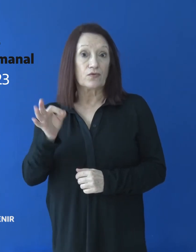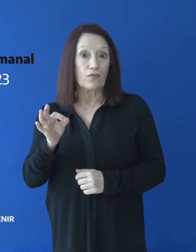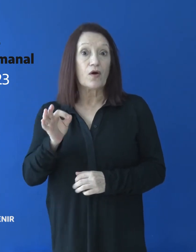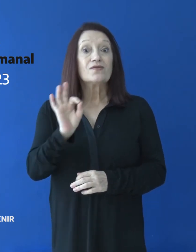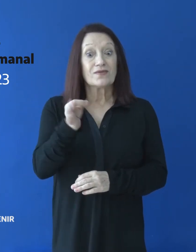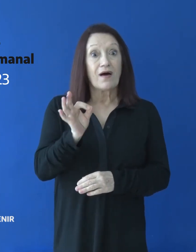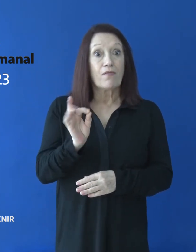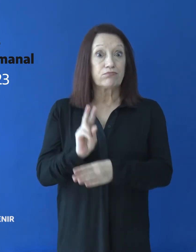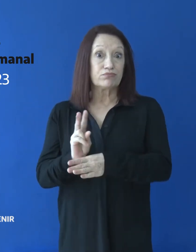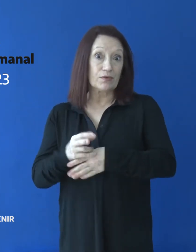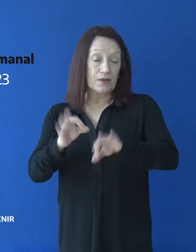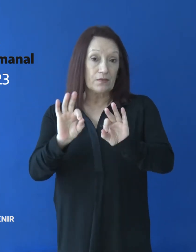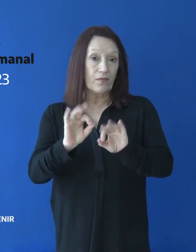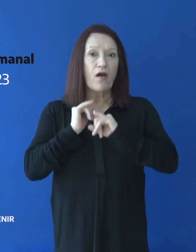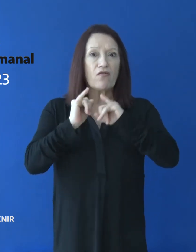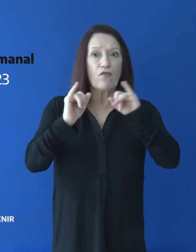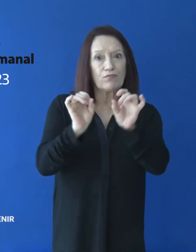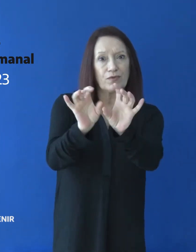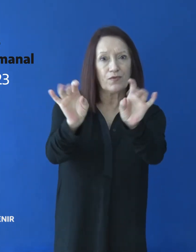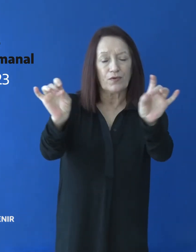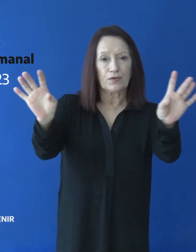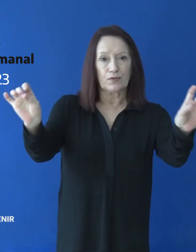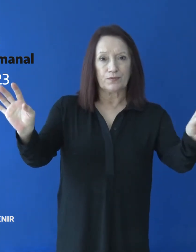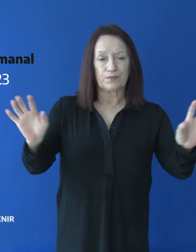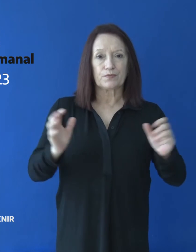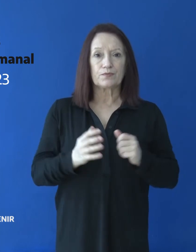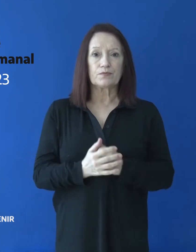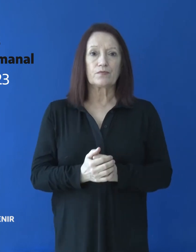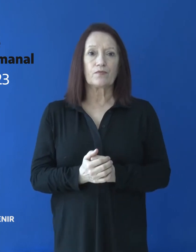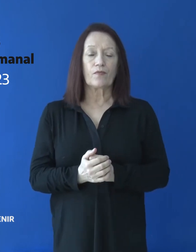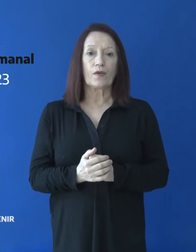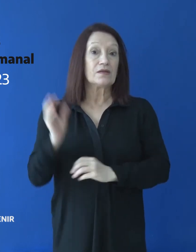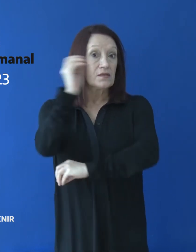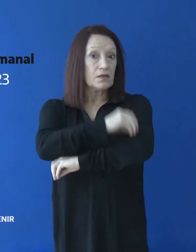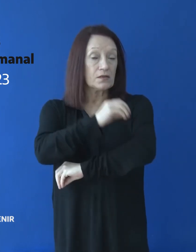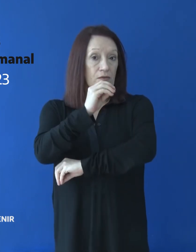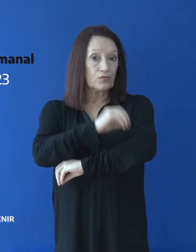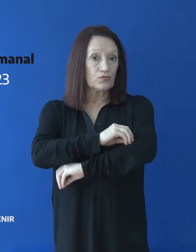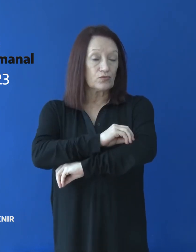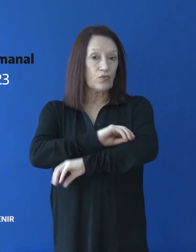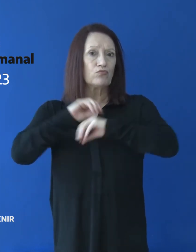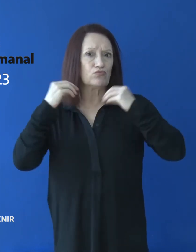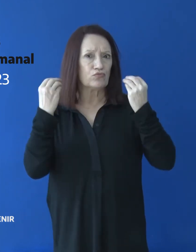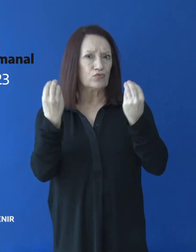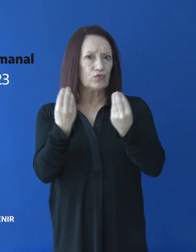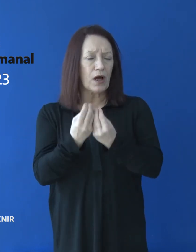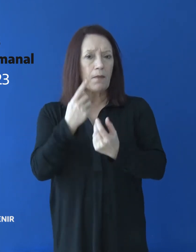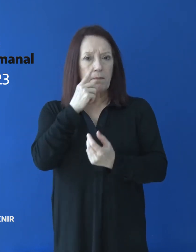Saber para Prevenir, Informe Epidemiológico. Santa Cruz registra un total de 1